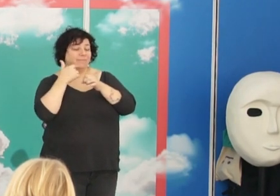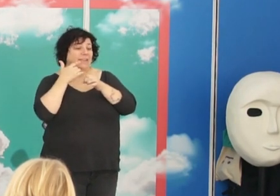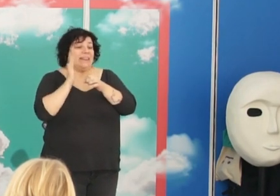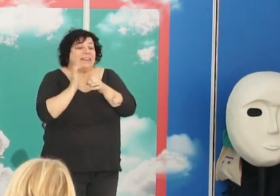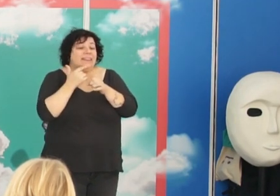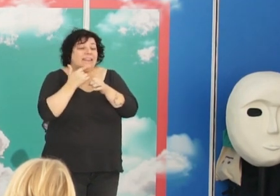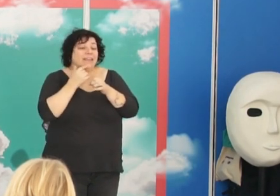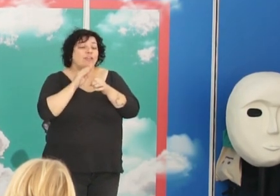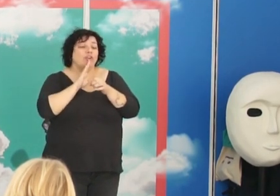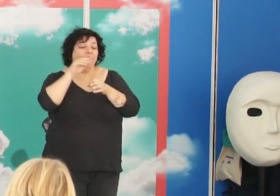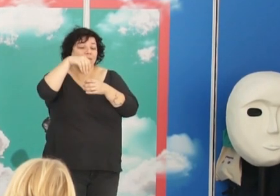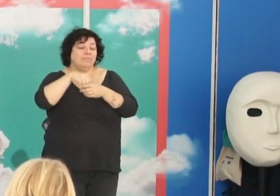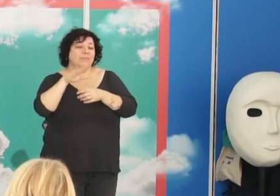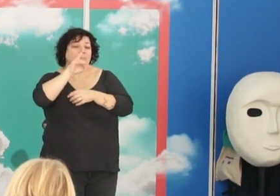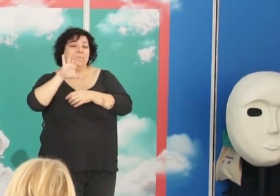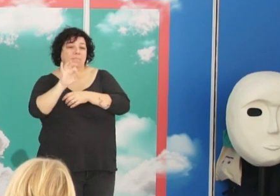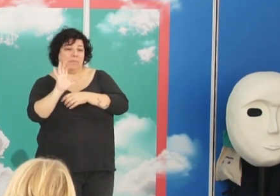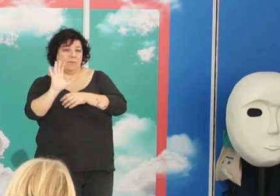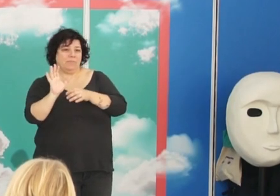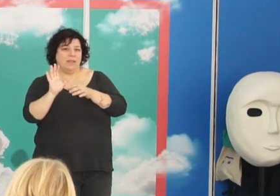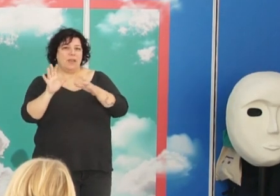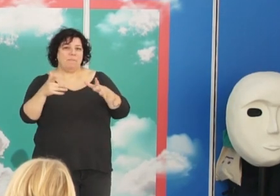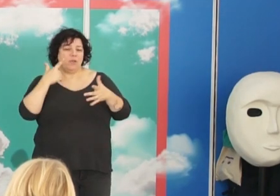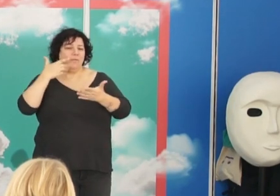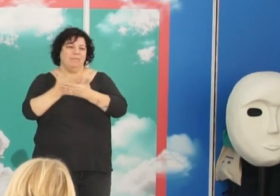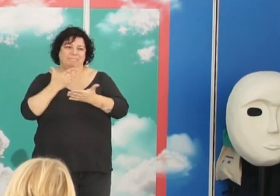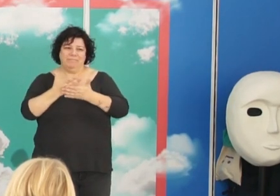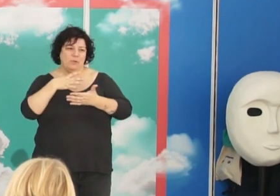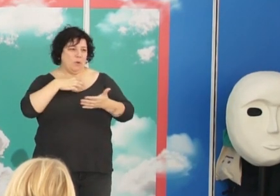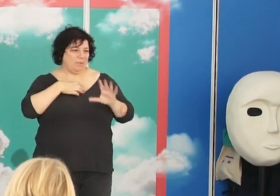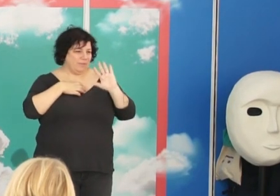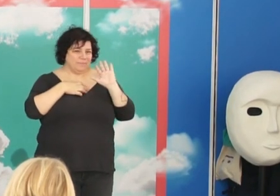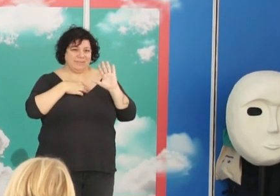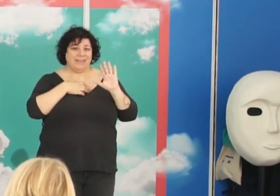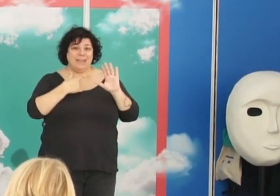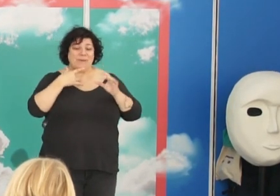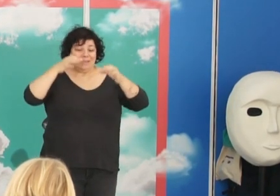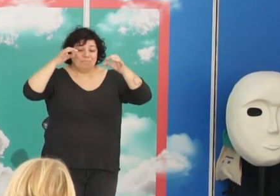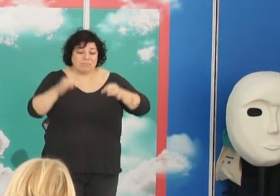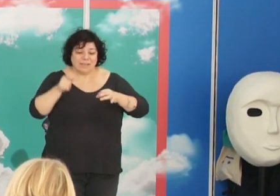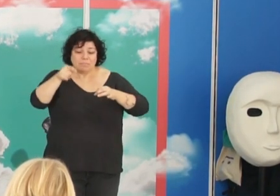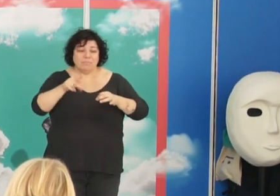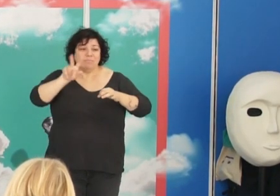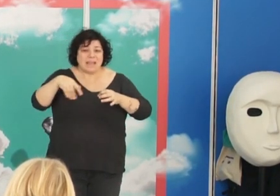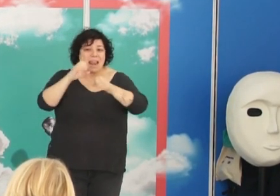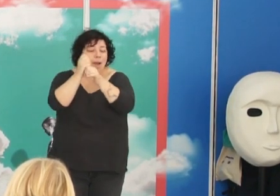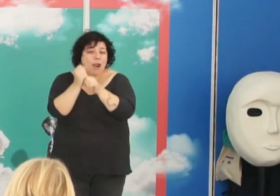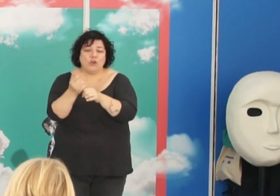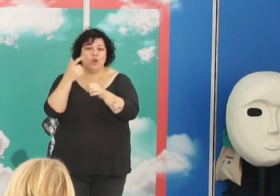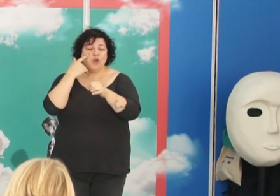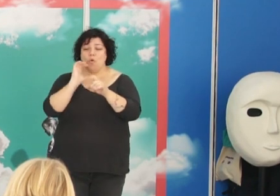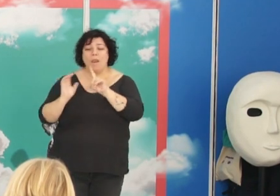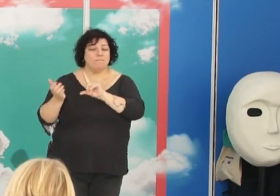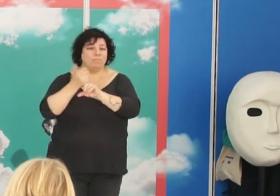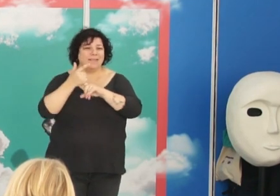se dice que es en el laboratorio de Pío del Río Ortega, pero yo no lo puedo demostrar, o sea, no puedo decir que ese sea el laboratorio, yo no lo he encontrado a